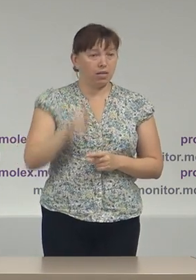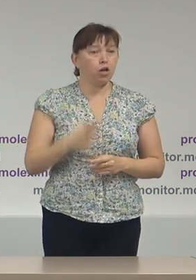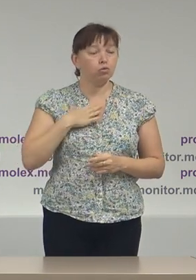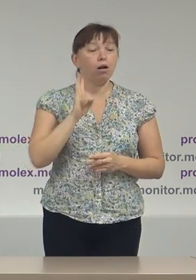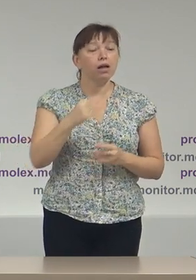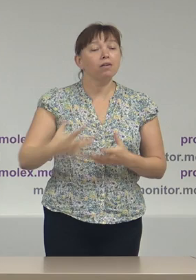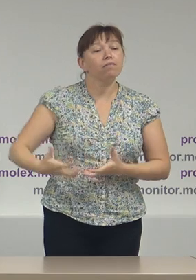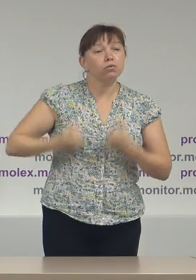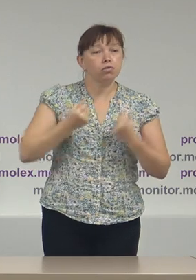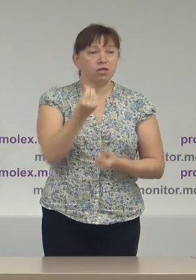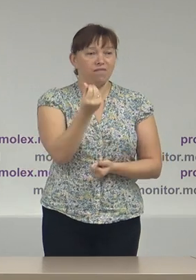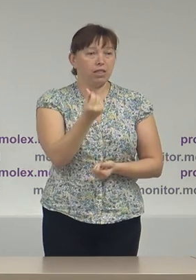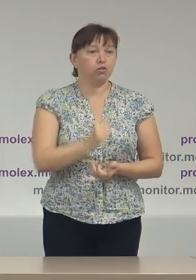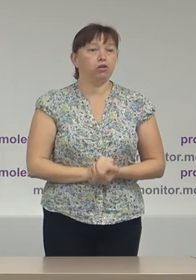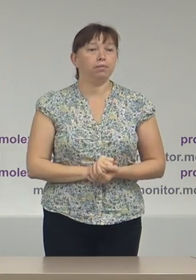financiar.